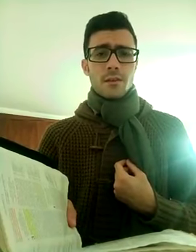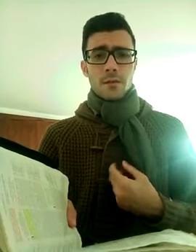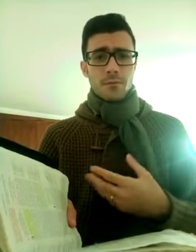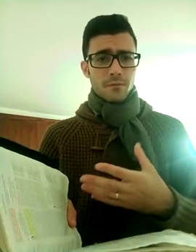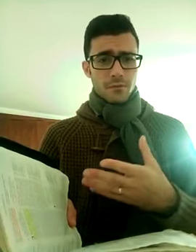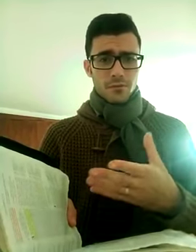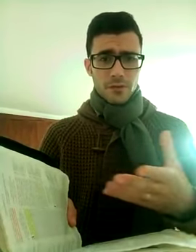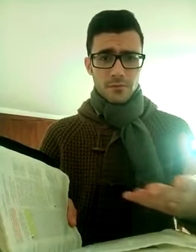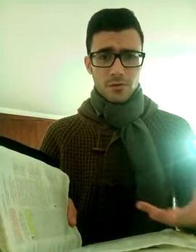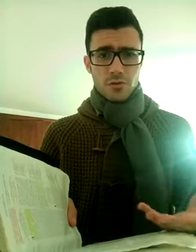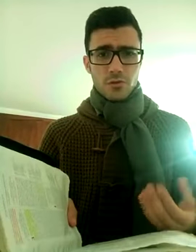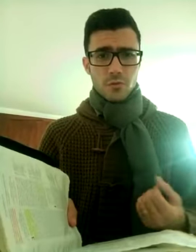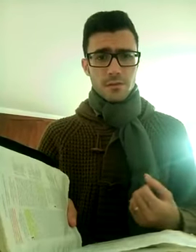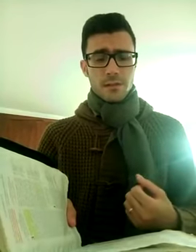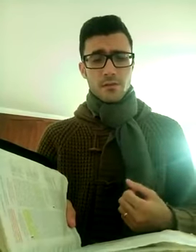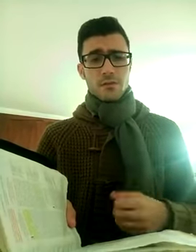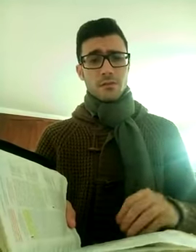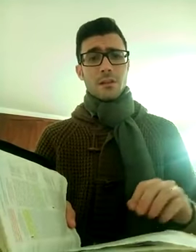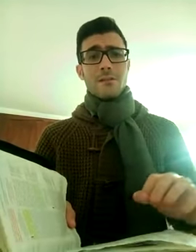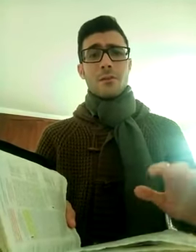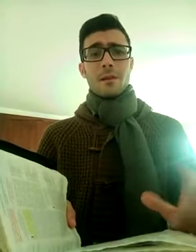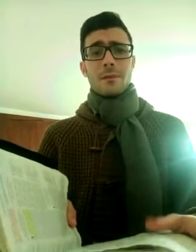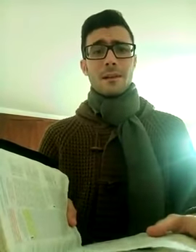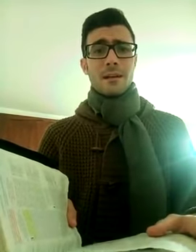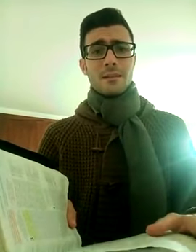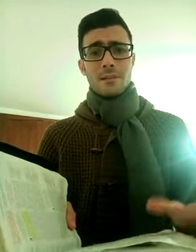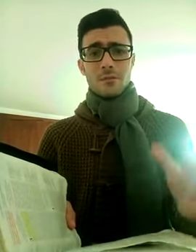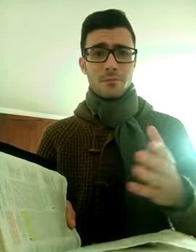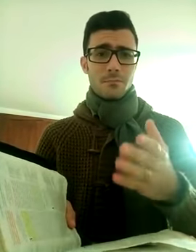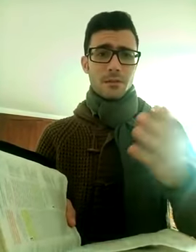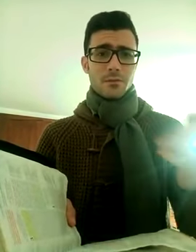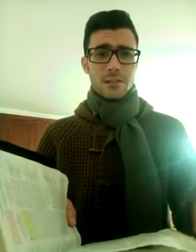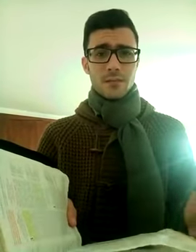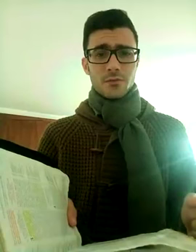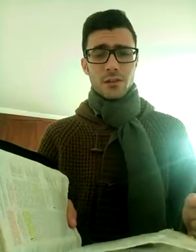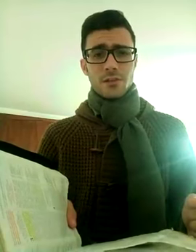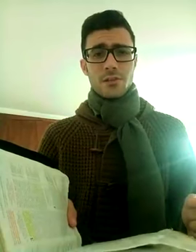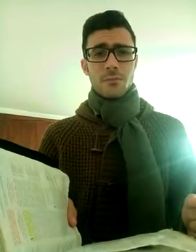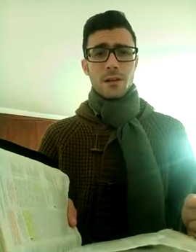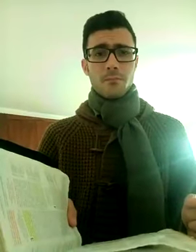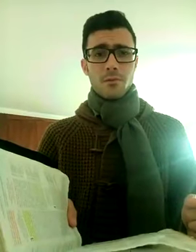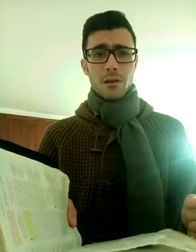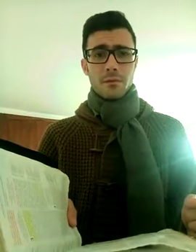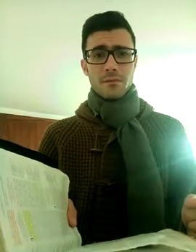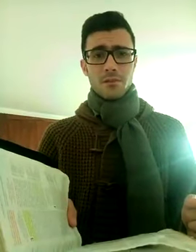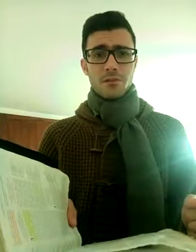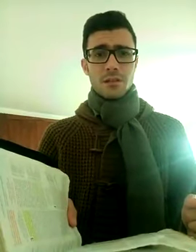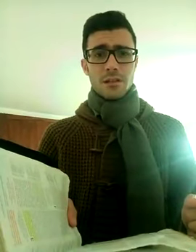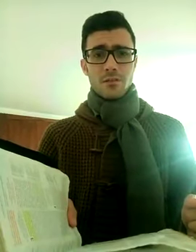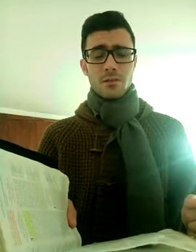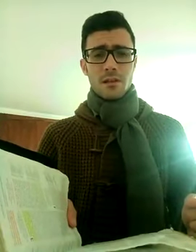Dio, all'improvviso ora mi sto facendo questa cosa, non l'avevo preparata, ma è lo Spirito Santo che ci apre la bocca per farci dire le cose,